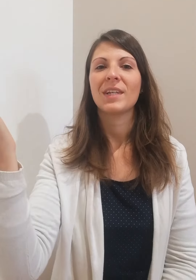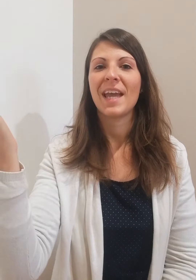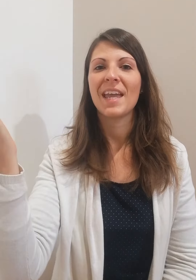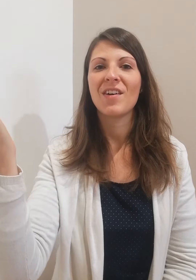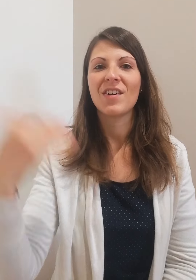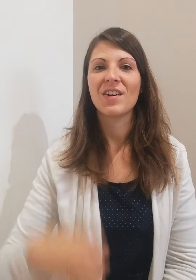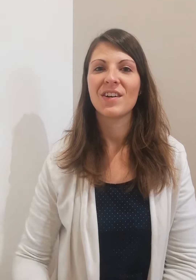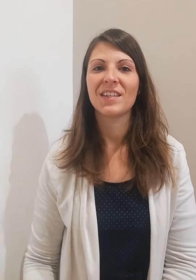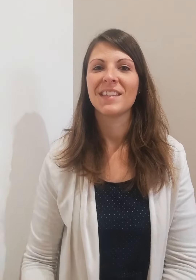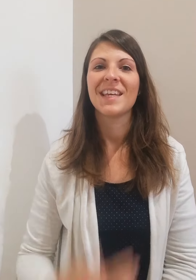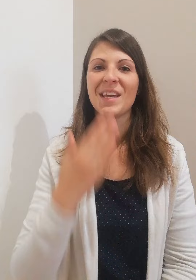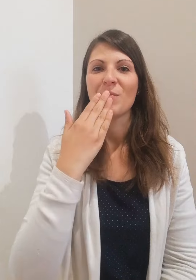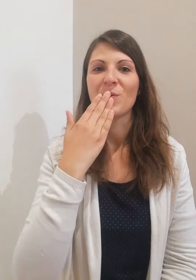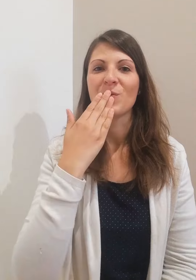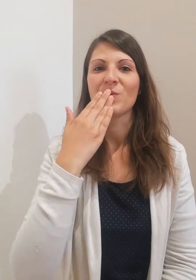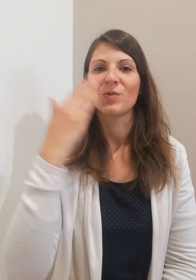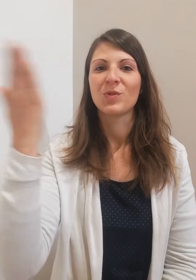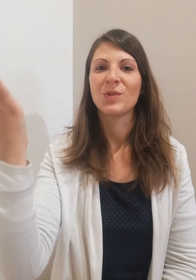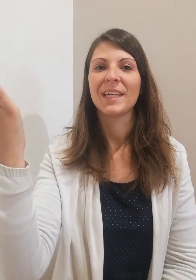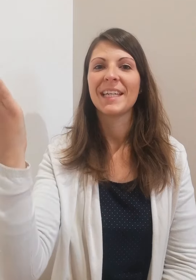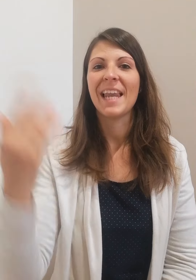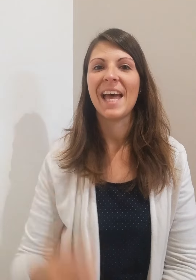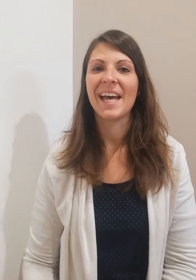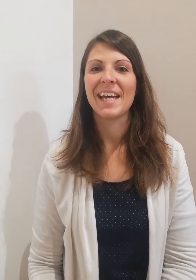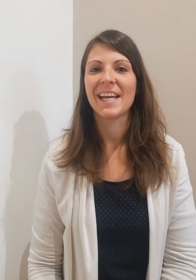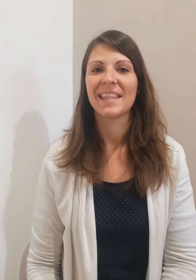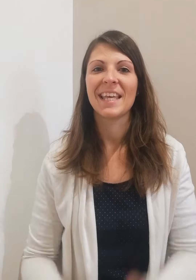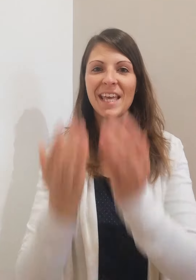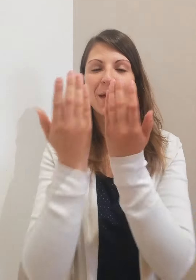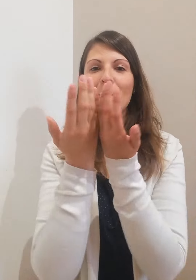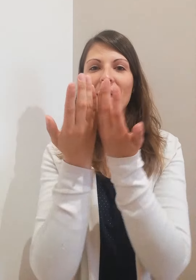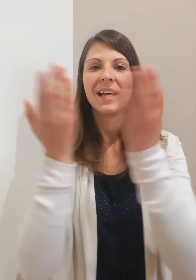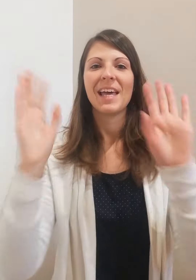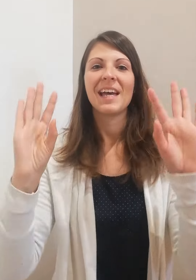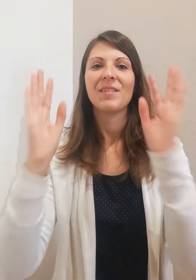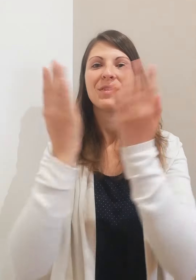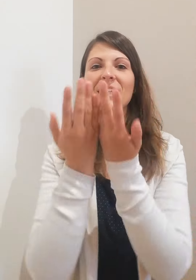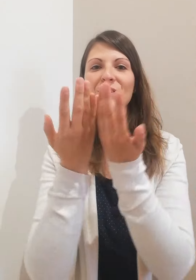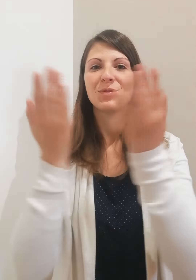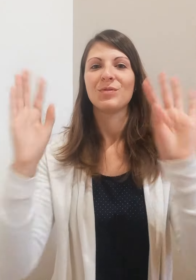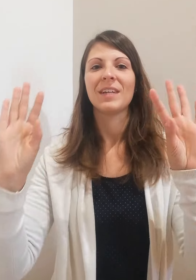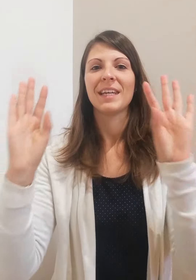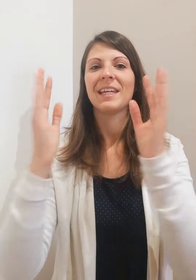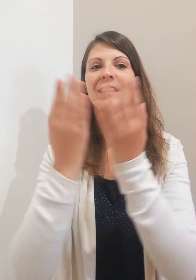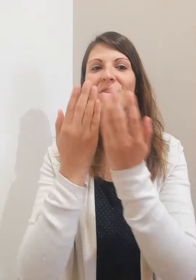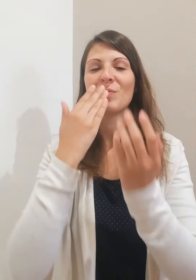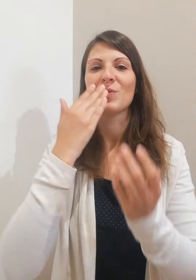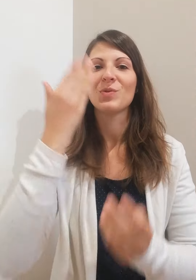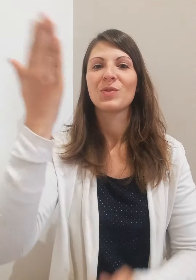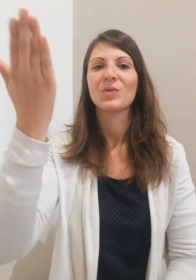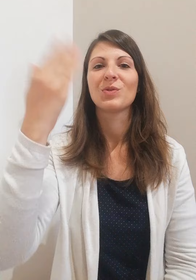kairon bonjour ilan par la fenêtre ouverte bonjour